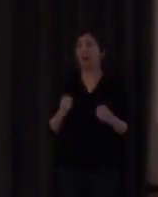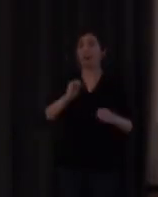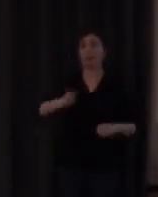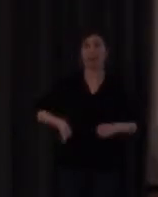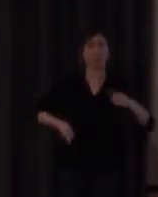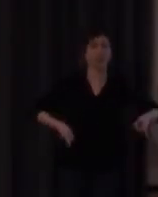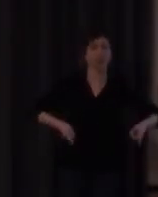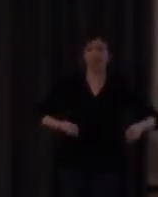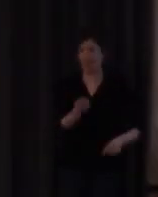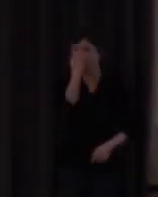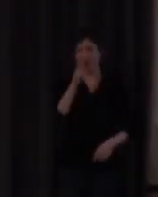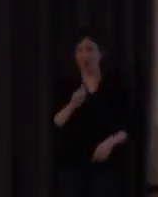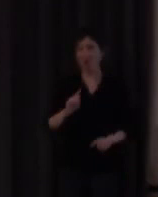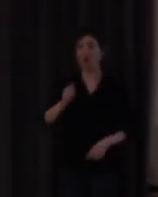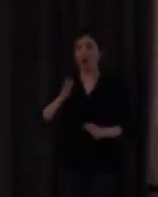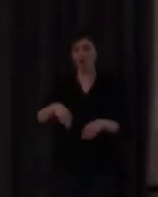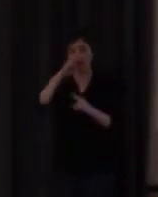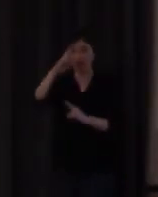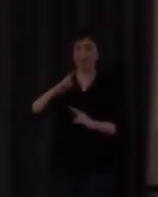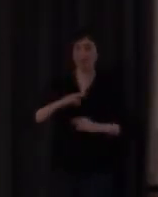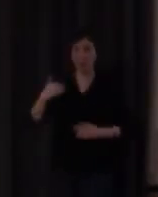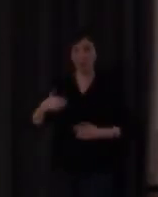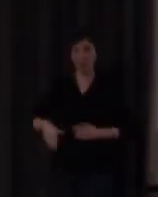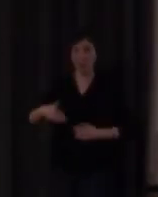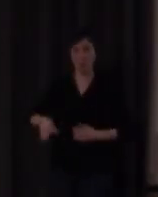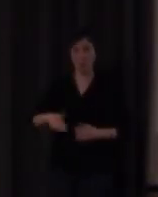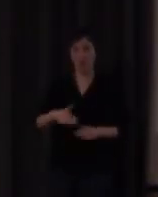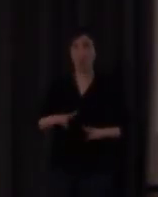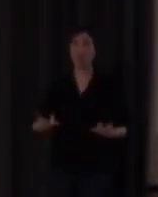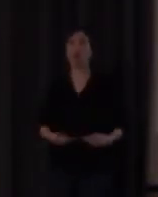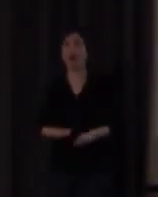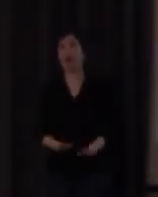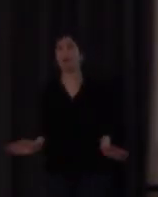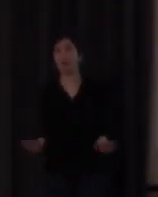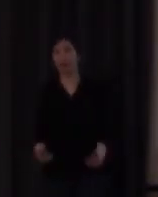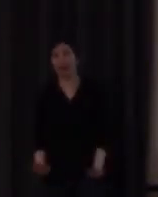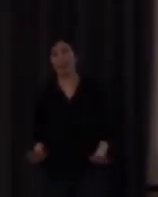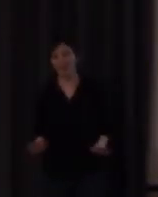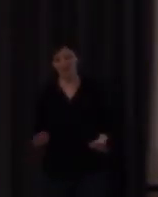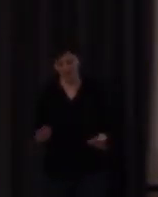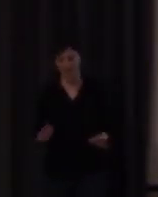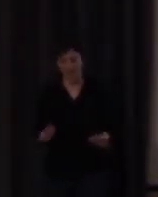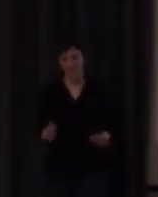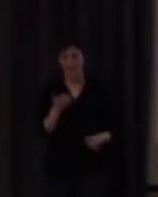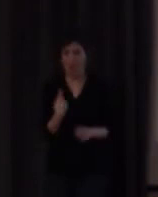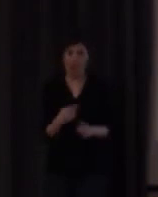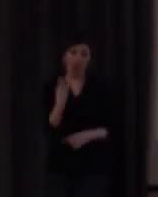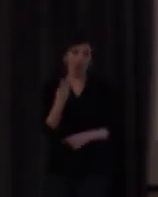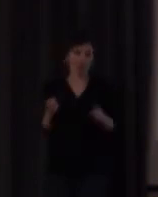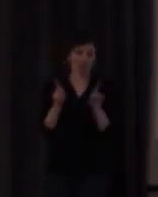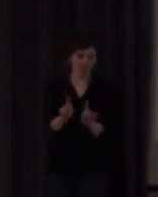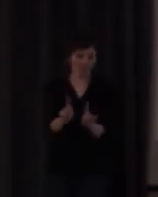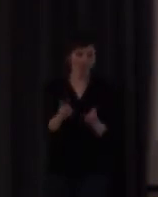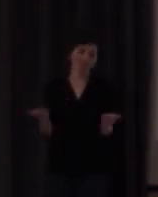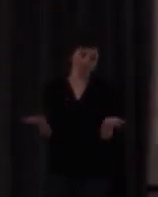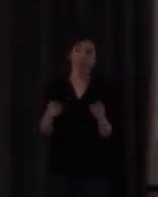con lo cual el respeto al profesor los alumnos se cortan más por decirlo de alguna manera al haber dos profes en el aula y luego